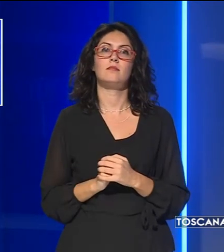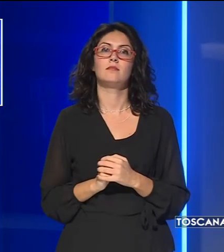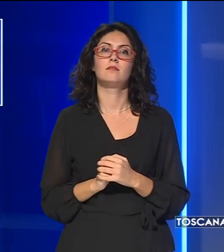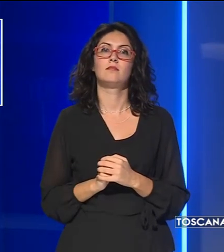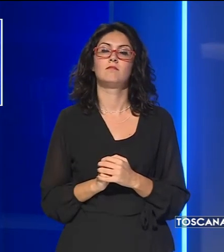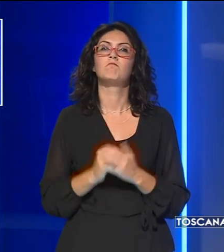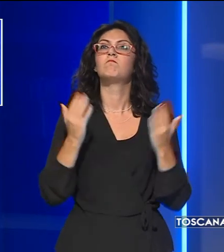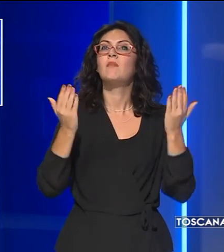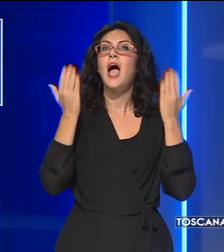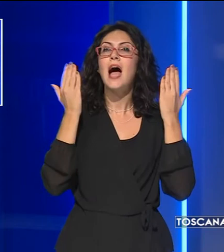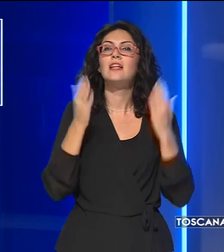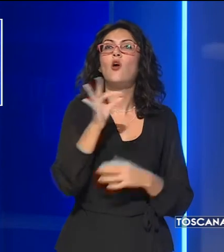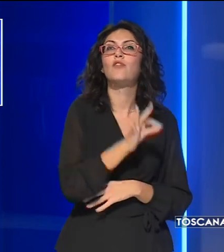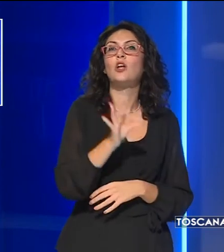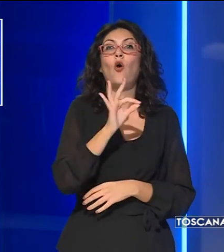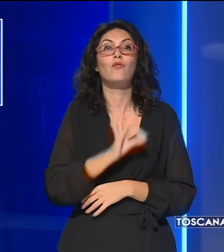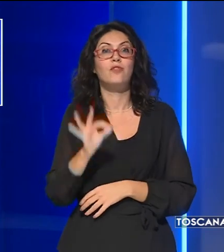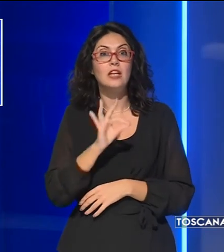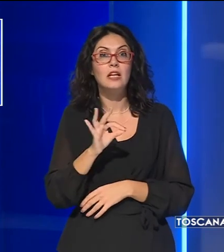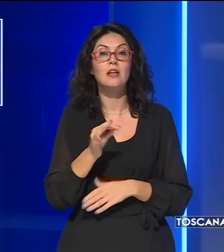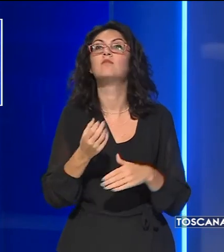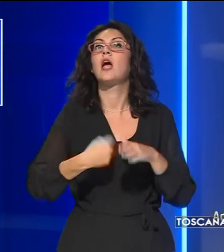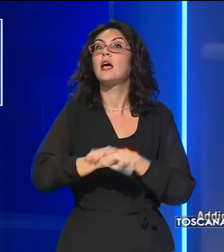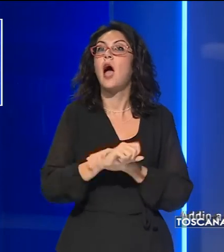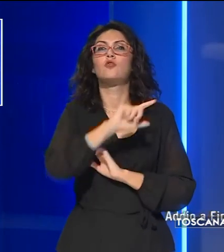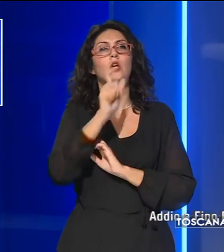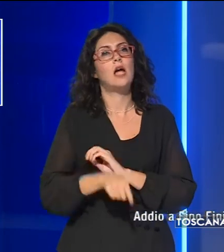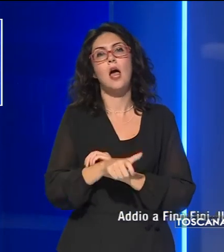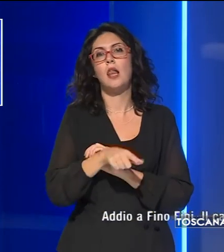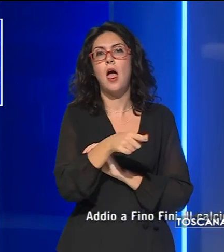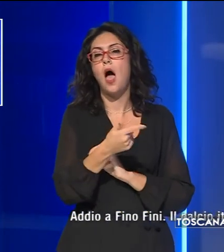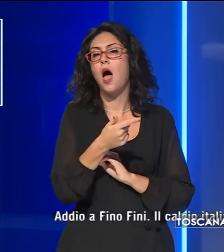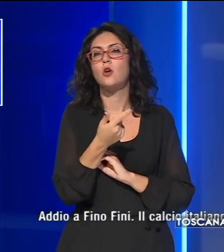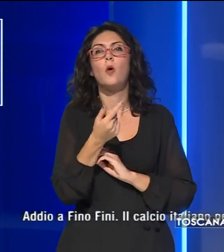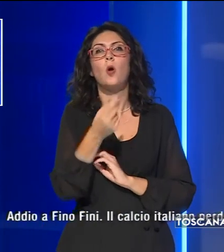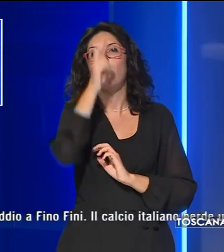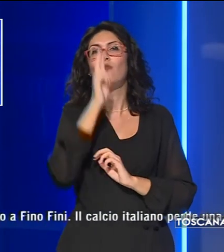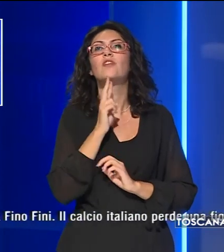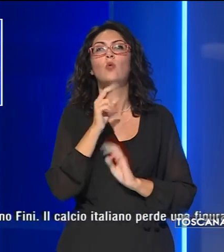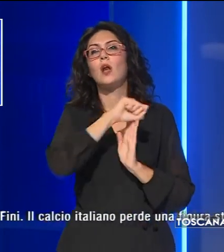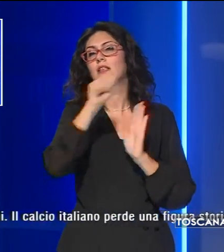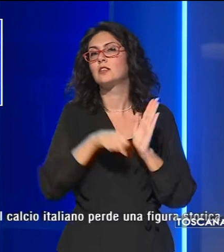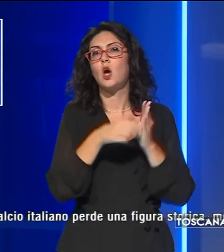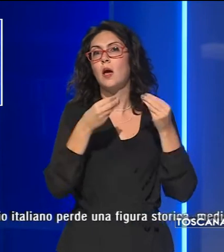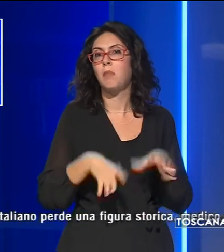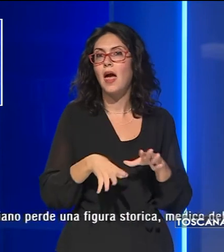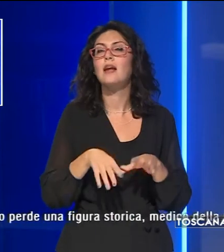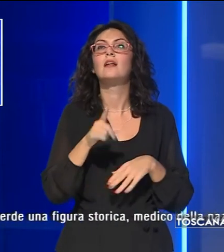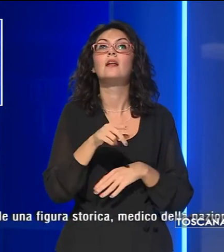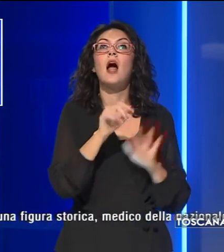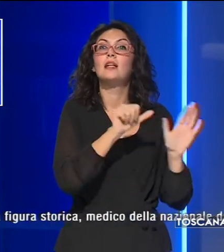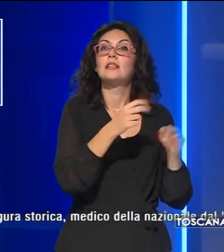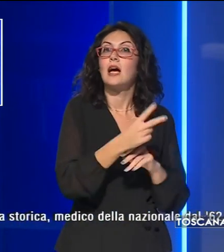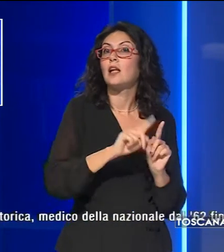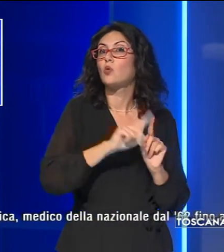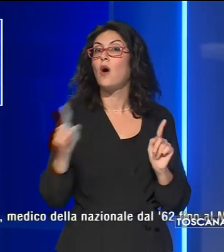Addio a Finofini il calcio italiano perde una figura storica medico della Nazionale dal 62 fino al